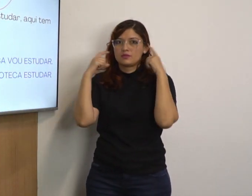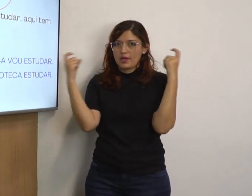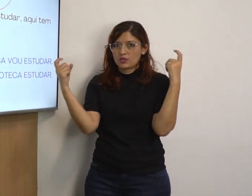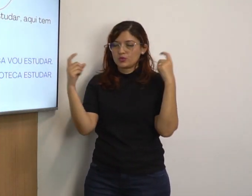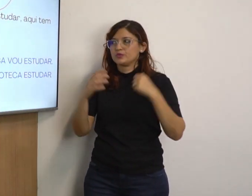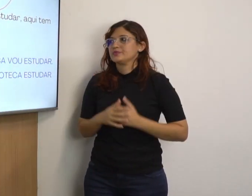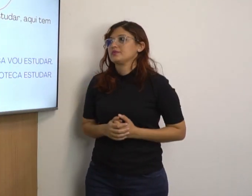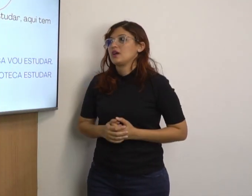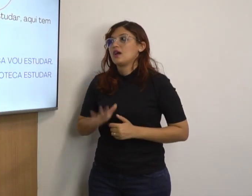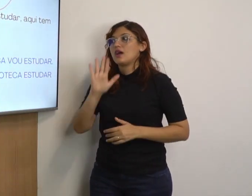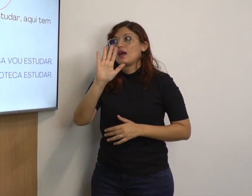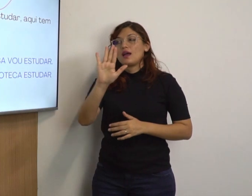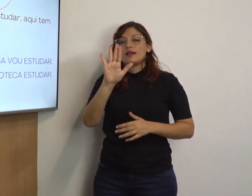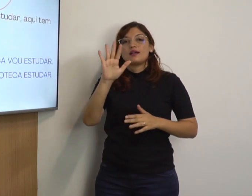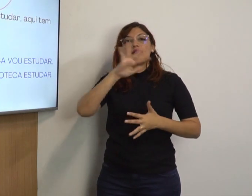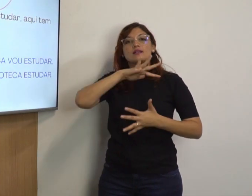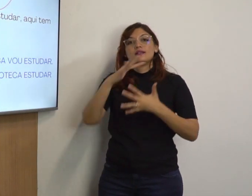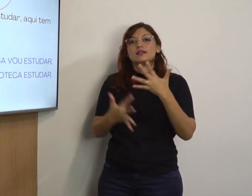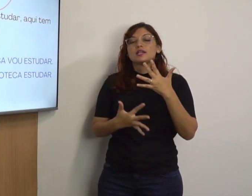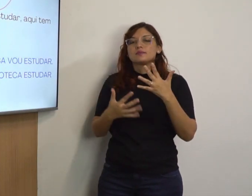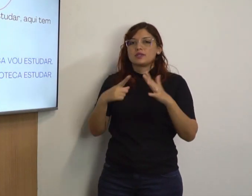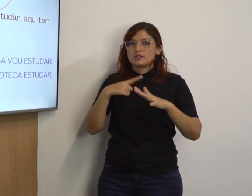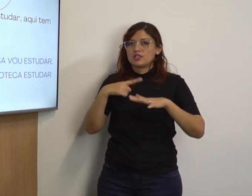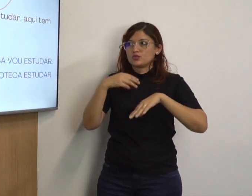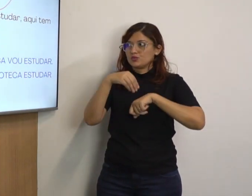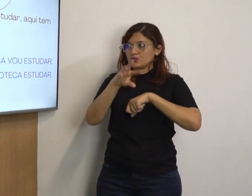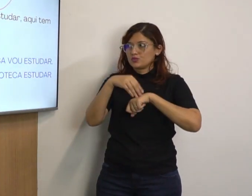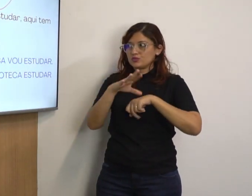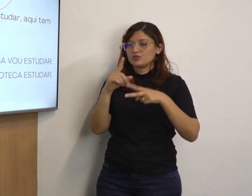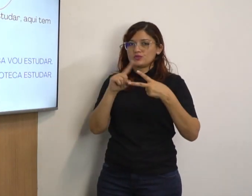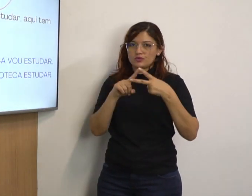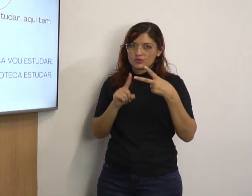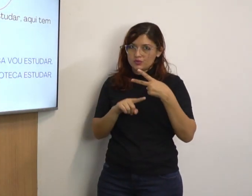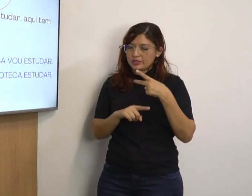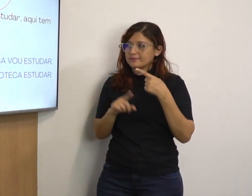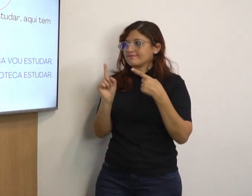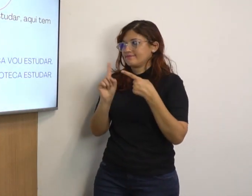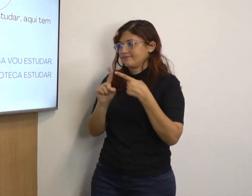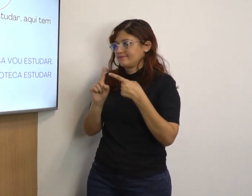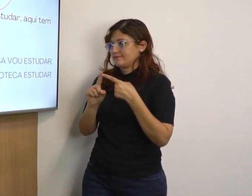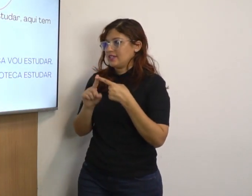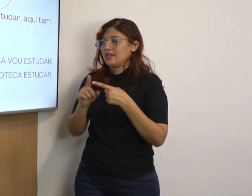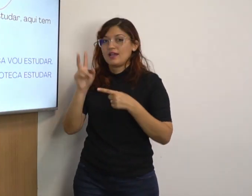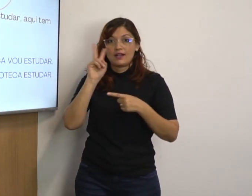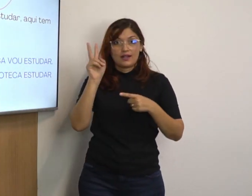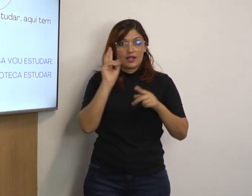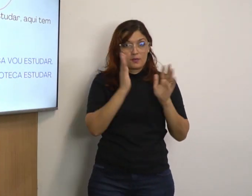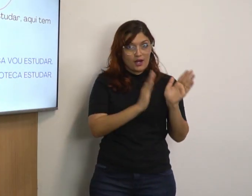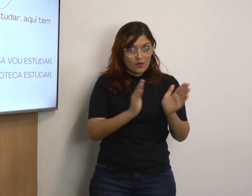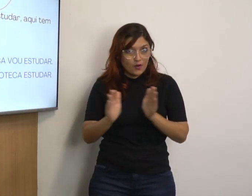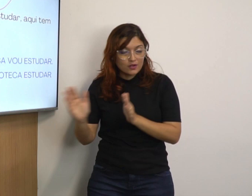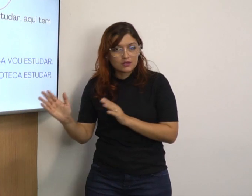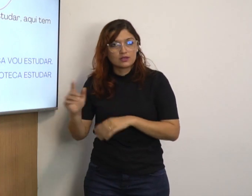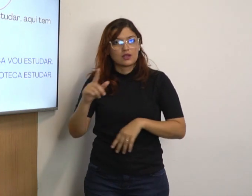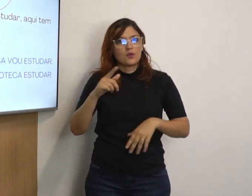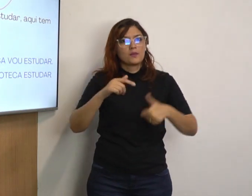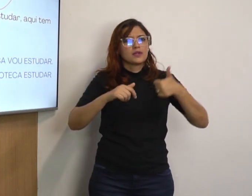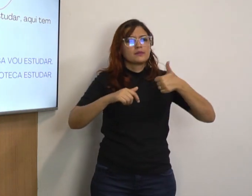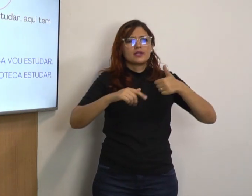tem muito barulho. Mas em libras. Lembra? Vou dar duas sugestões.